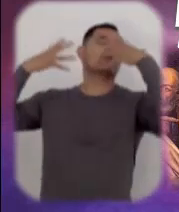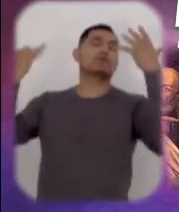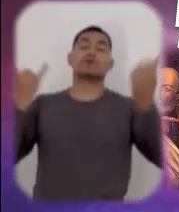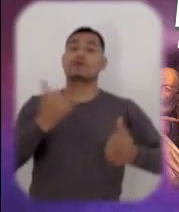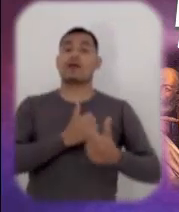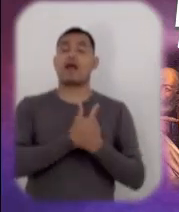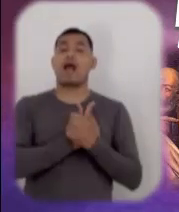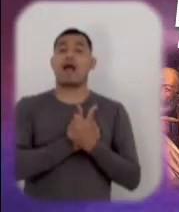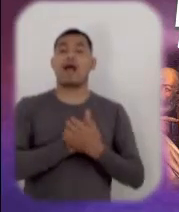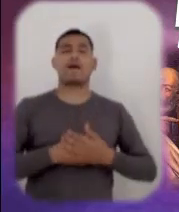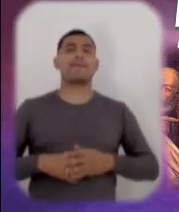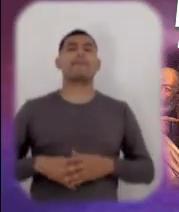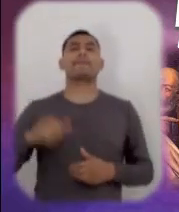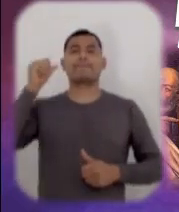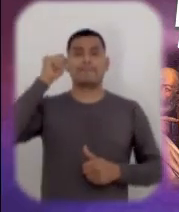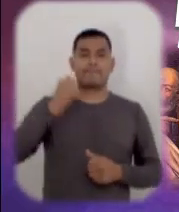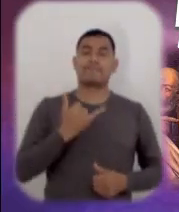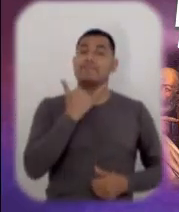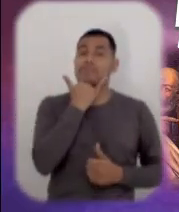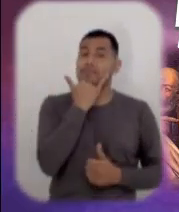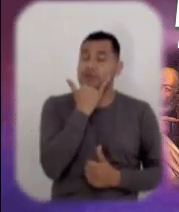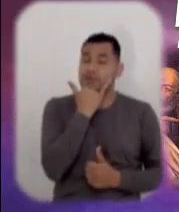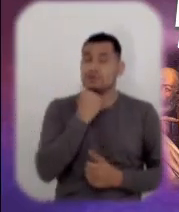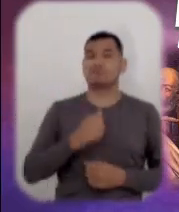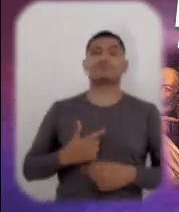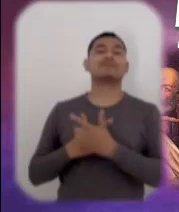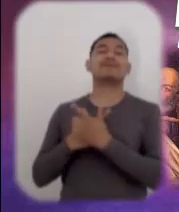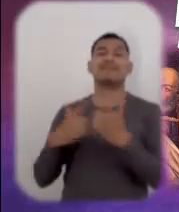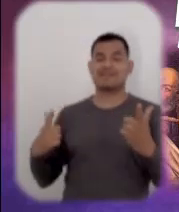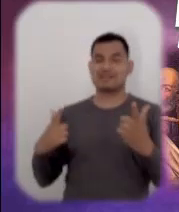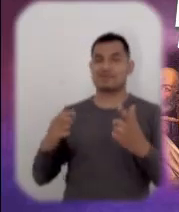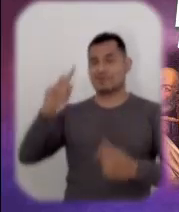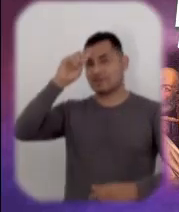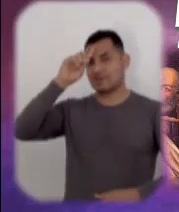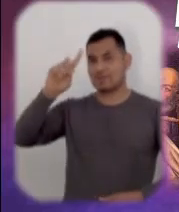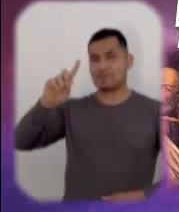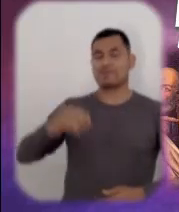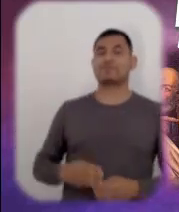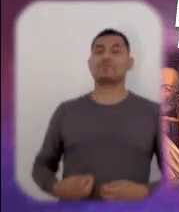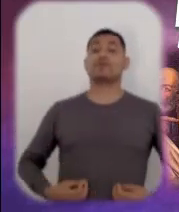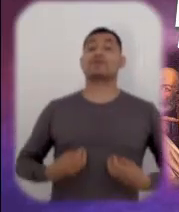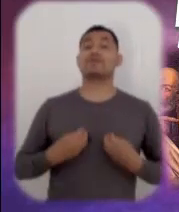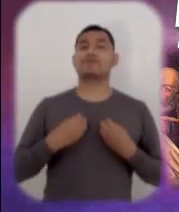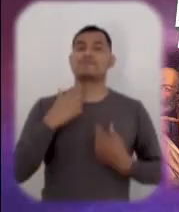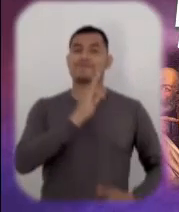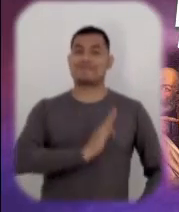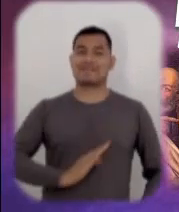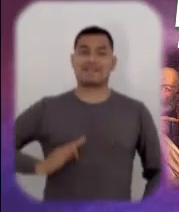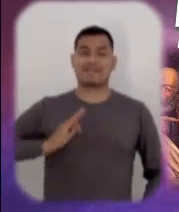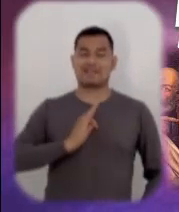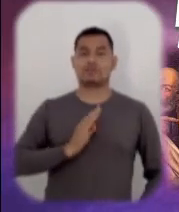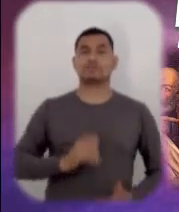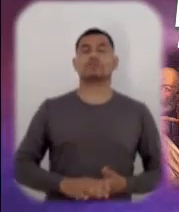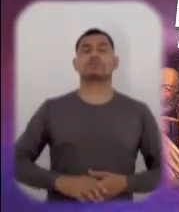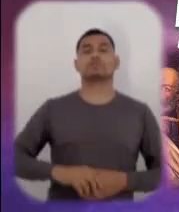Padre bueno que ama, que perdona y que libera. La mentira, la corrupción y